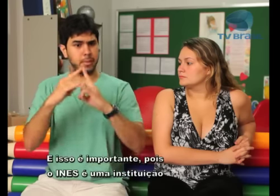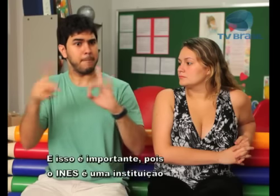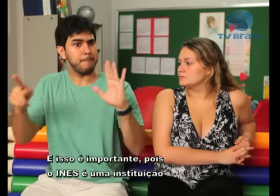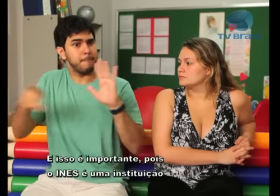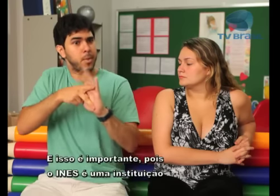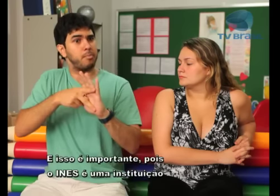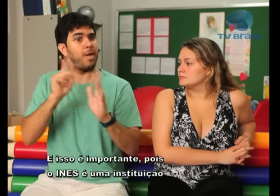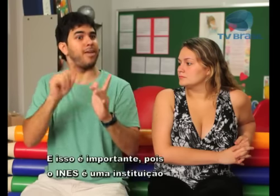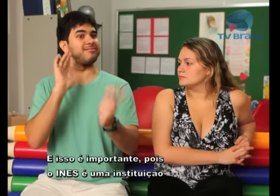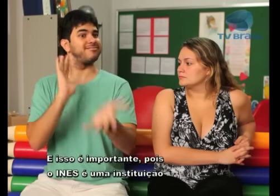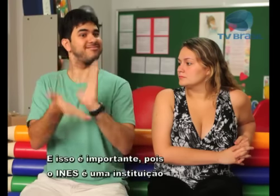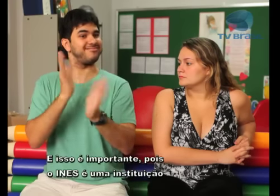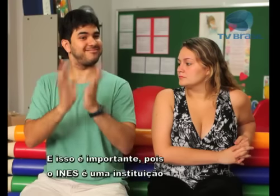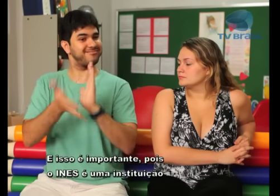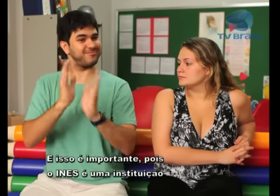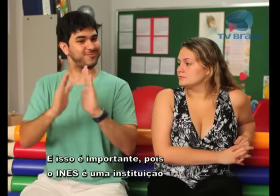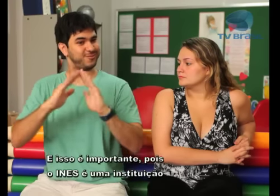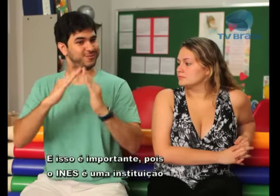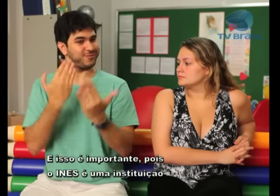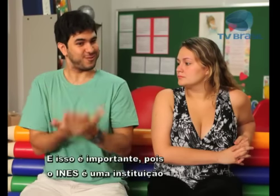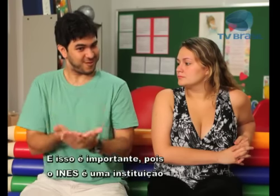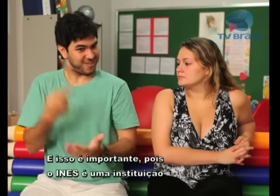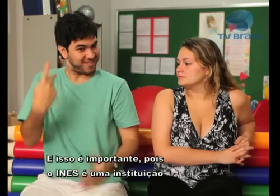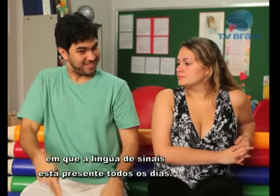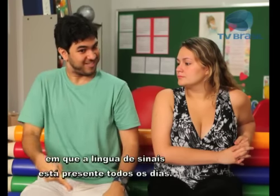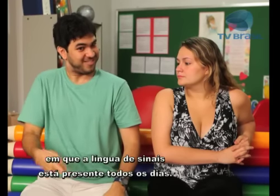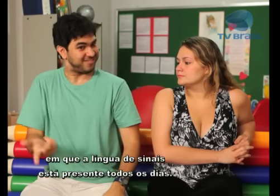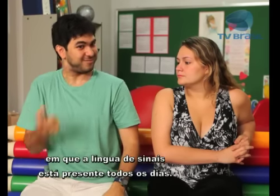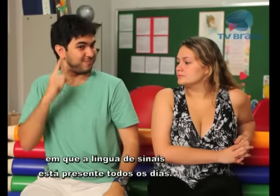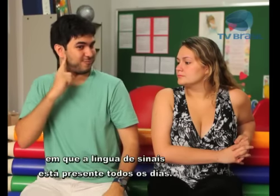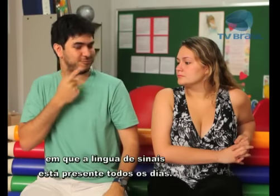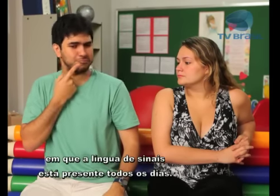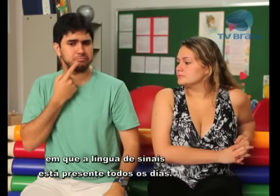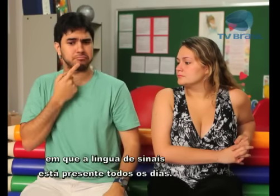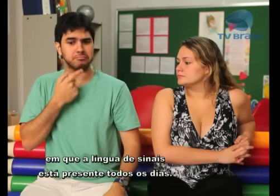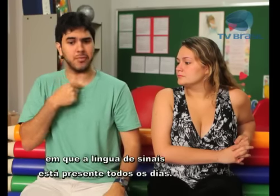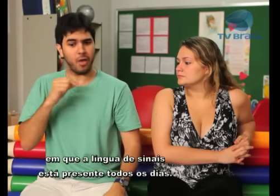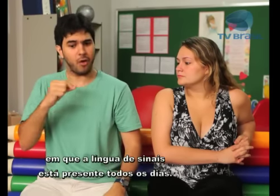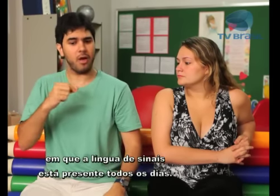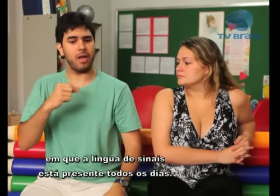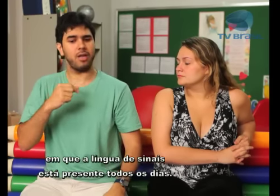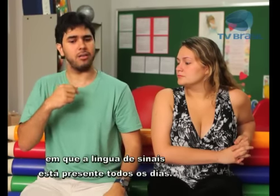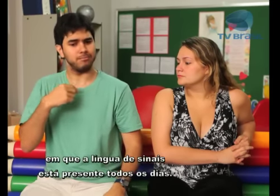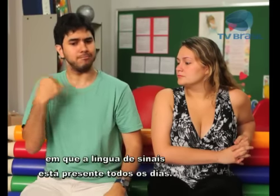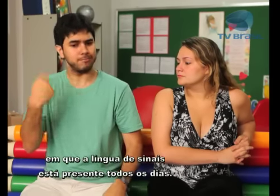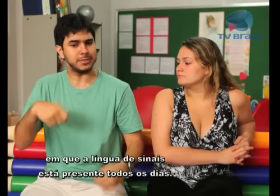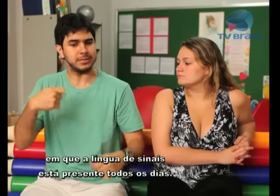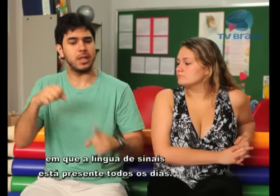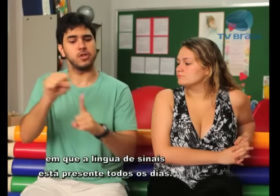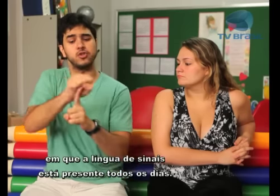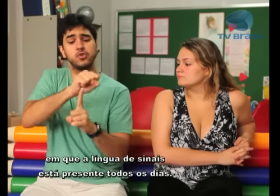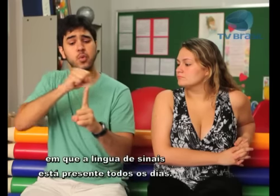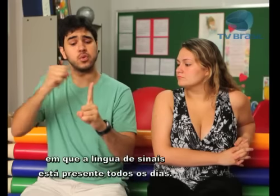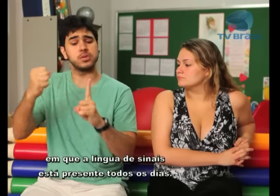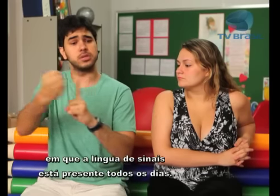importante, porque o Ines é uma instituição em que a língua de sinais está presente todos os dias.